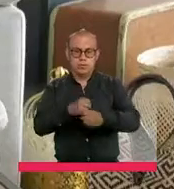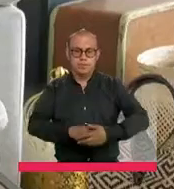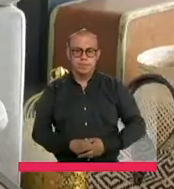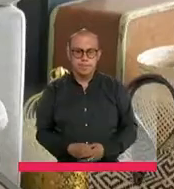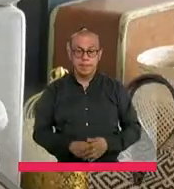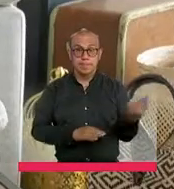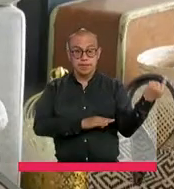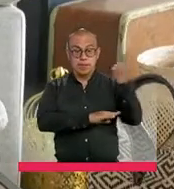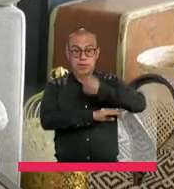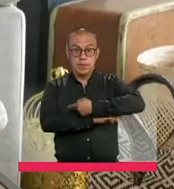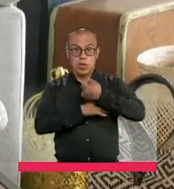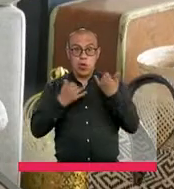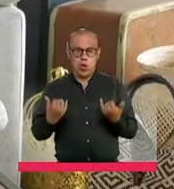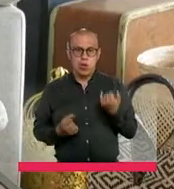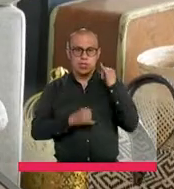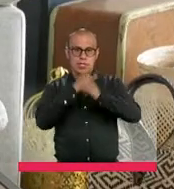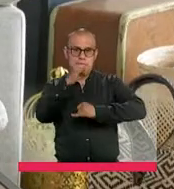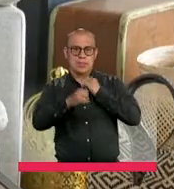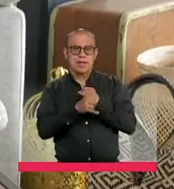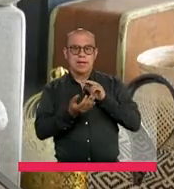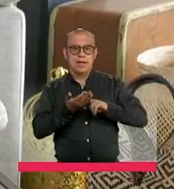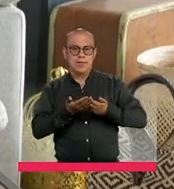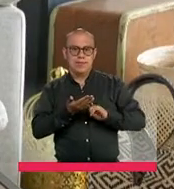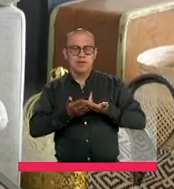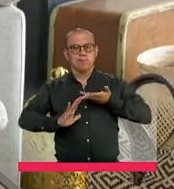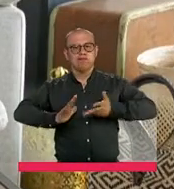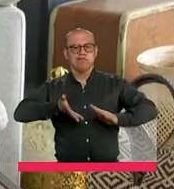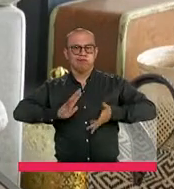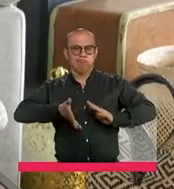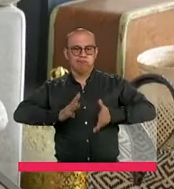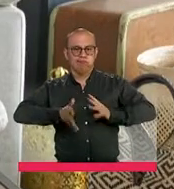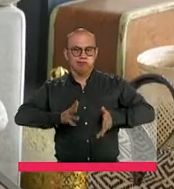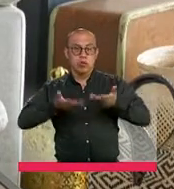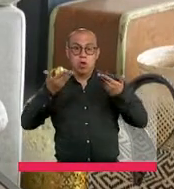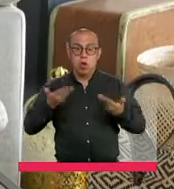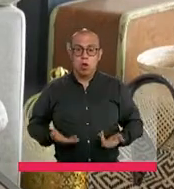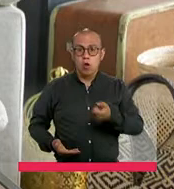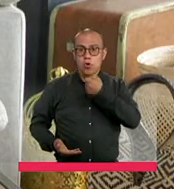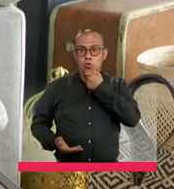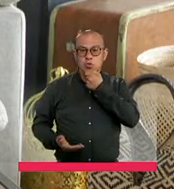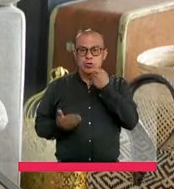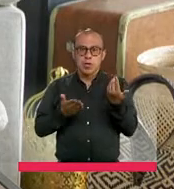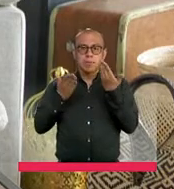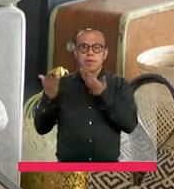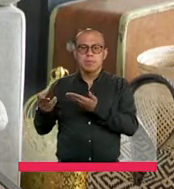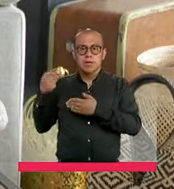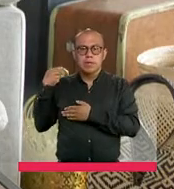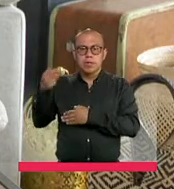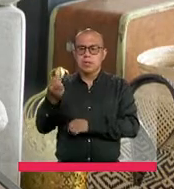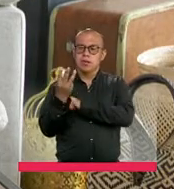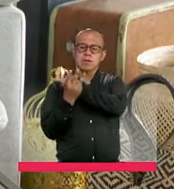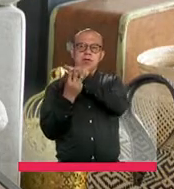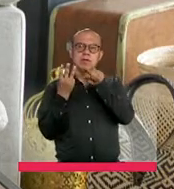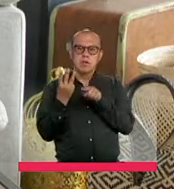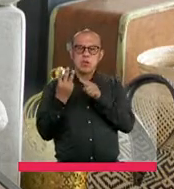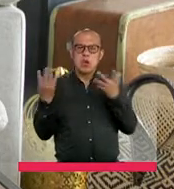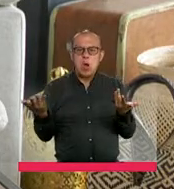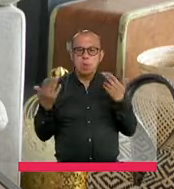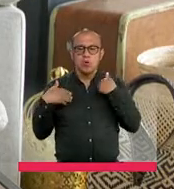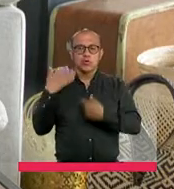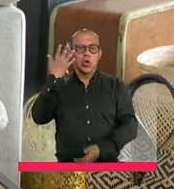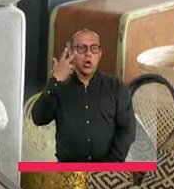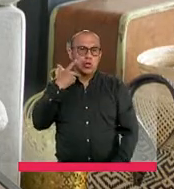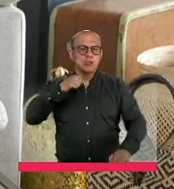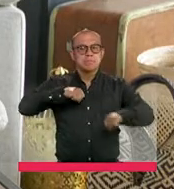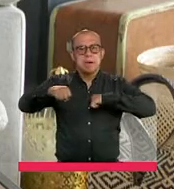Y hoy se conmemora el Día Internacional del Intérprete de Lengua de Señas. En Noticias Capitales presentamos la historia de tres bogotanos que se encargan a